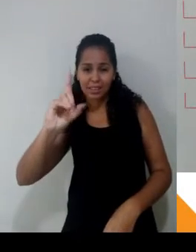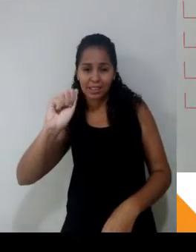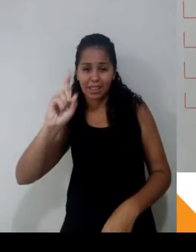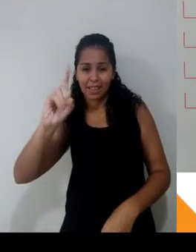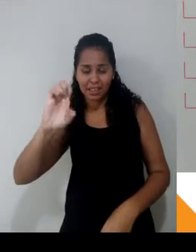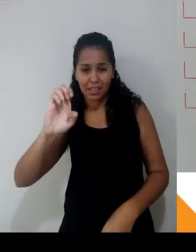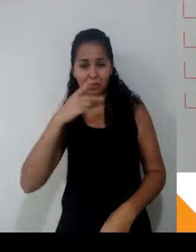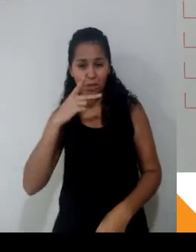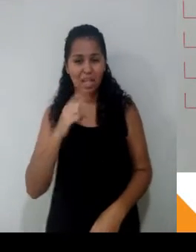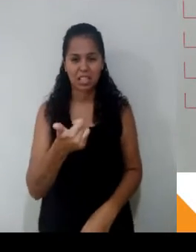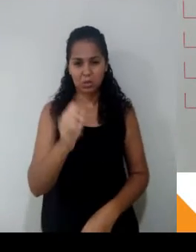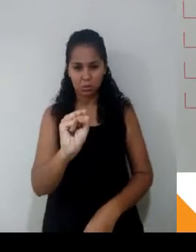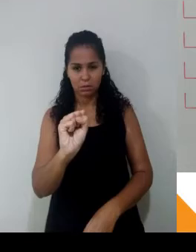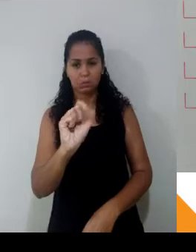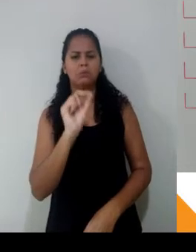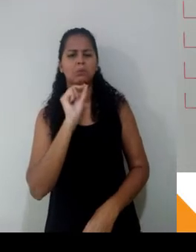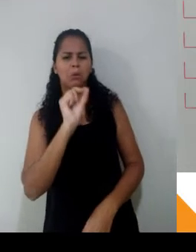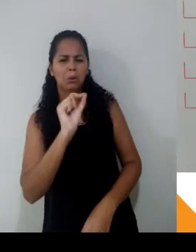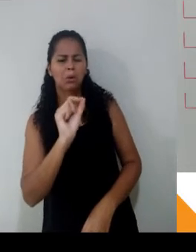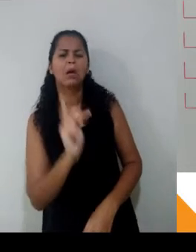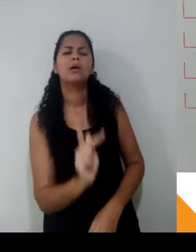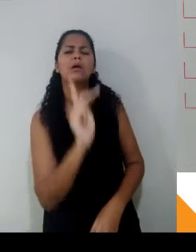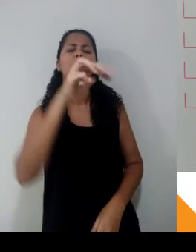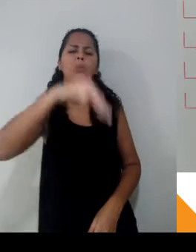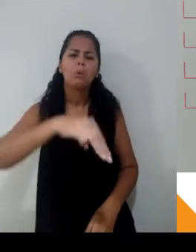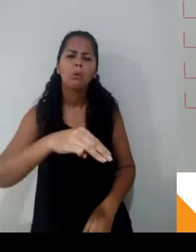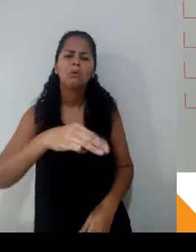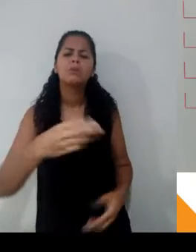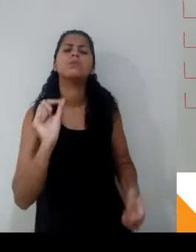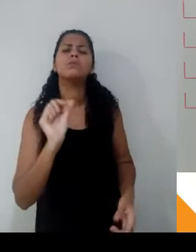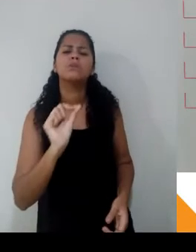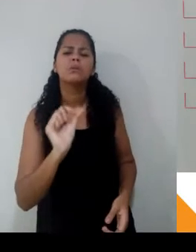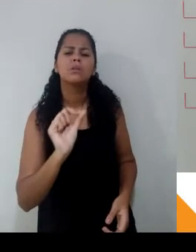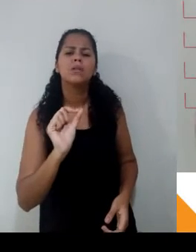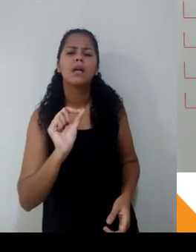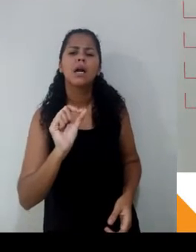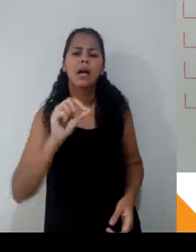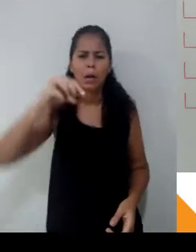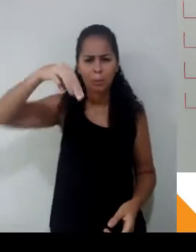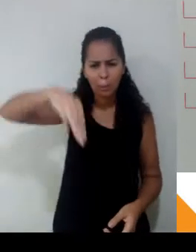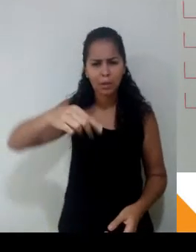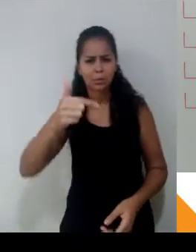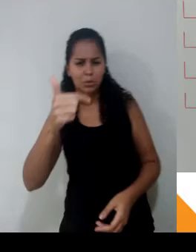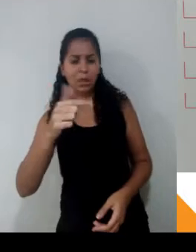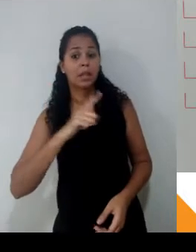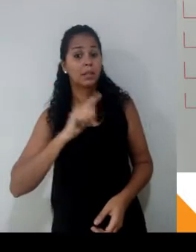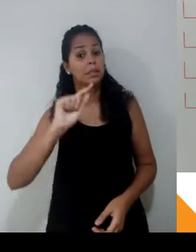18. É 18 o quê? Quilômetros por hora, metro por segundo. Vem alguma unidade depois. Densidade. Você fala